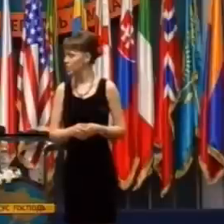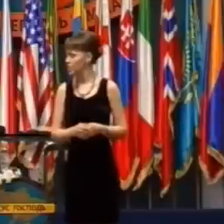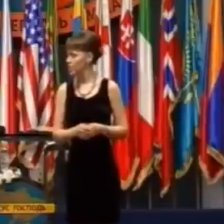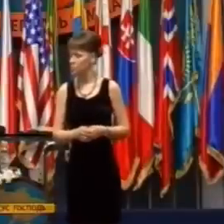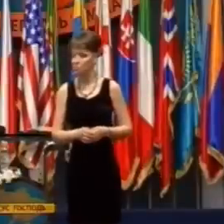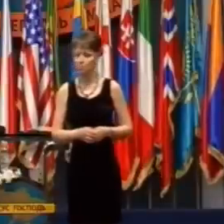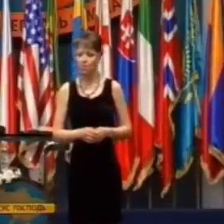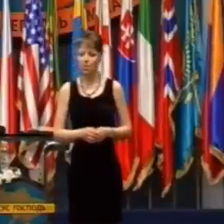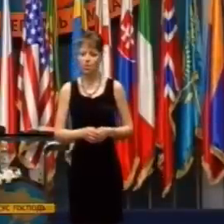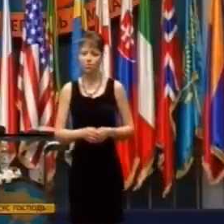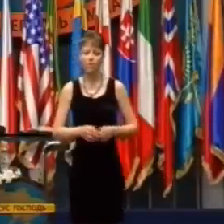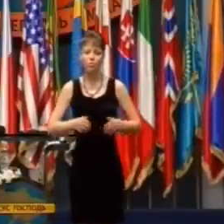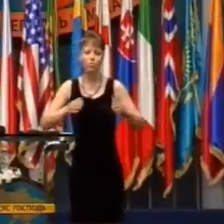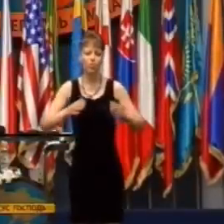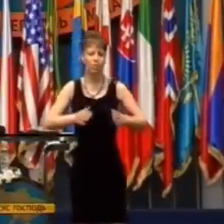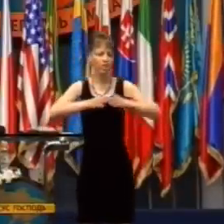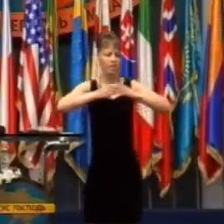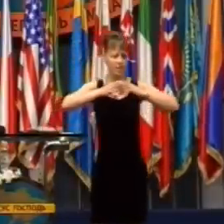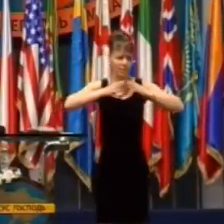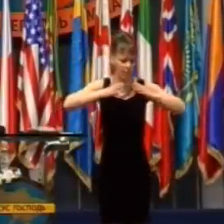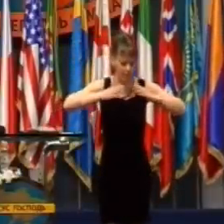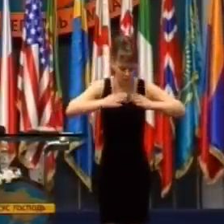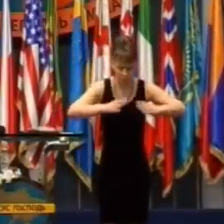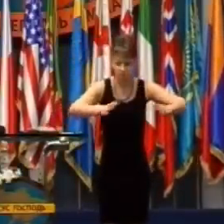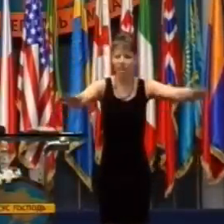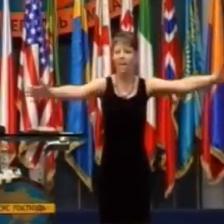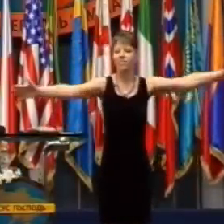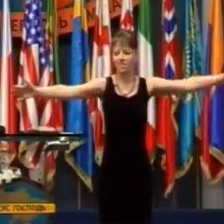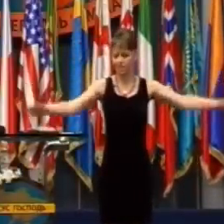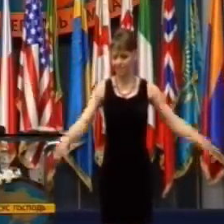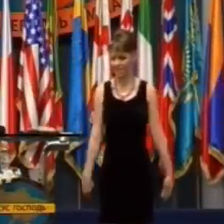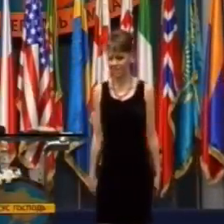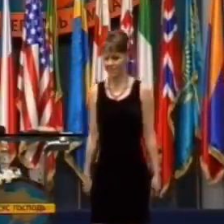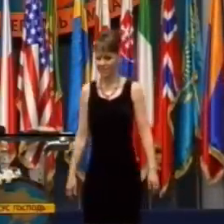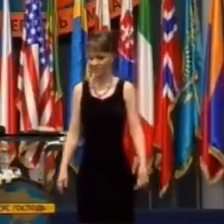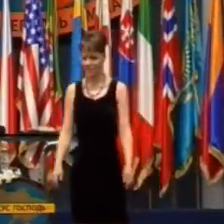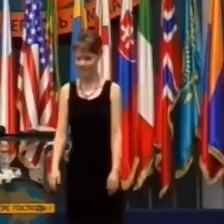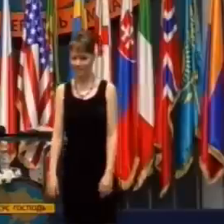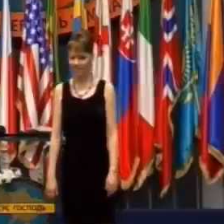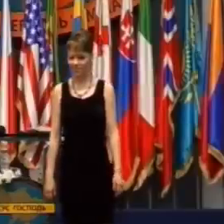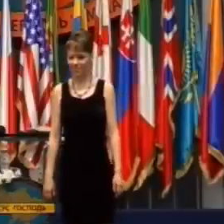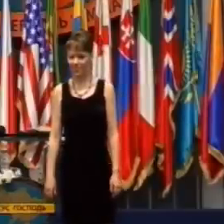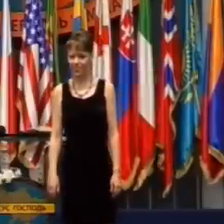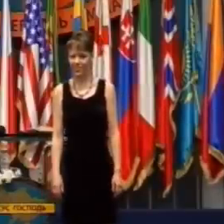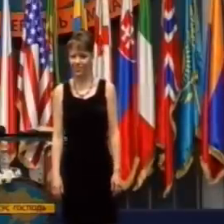Preto začnite zoširoka, všeobecne a